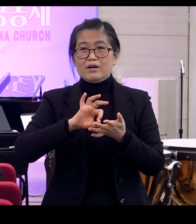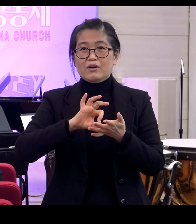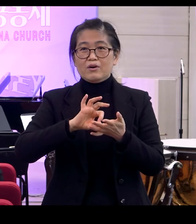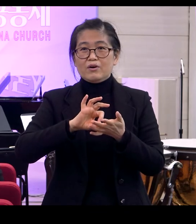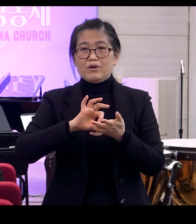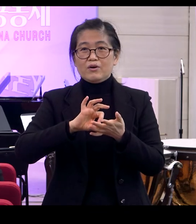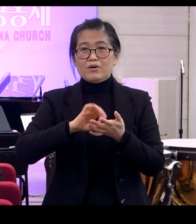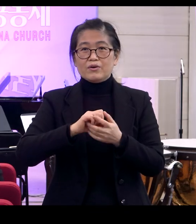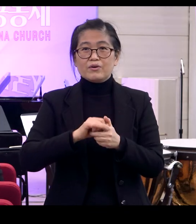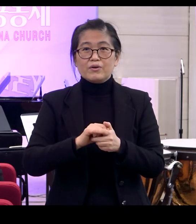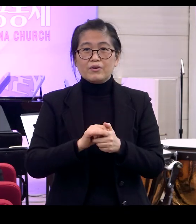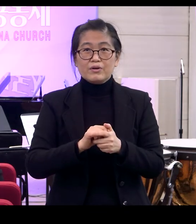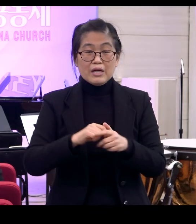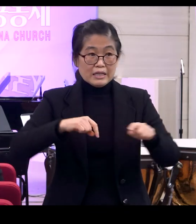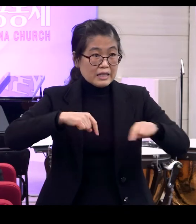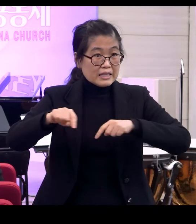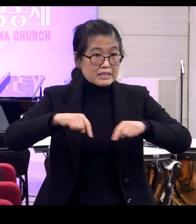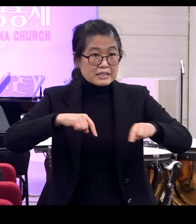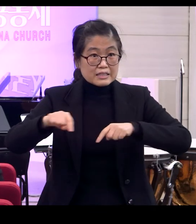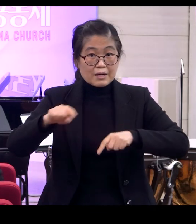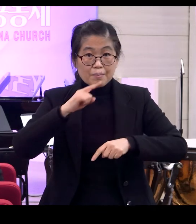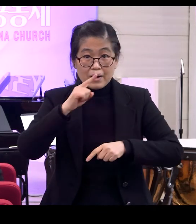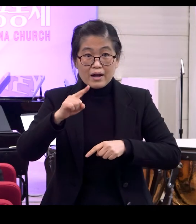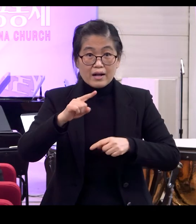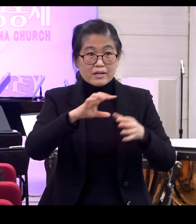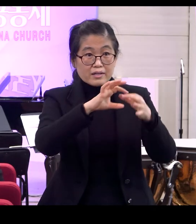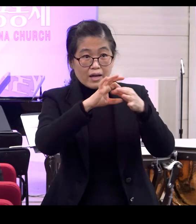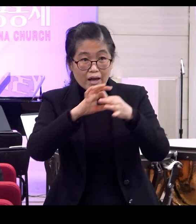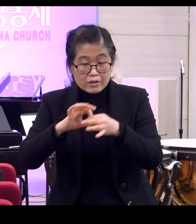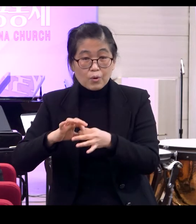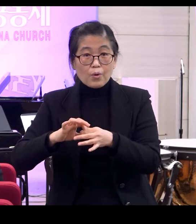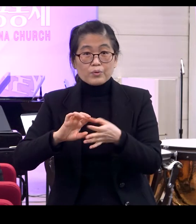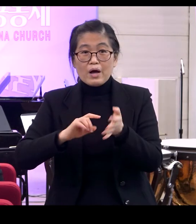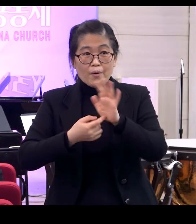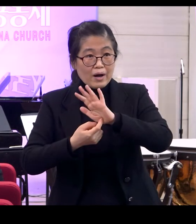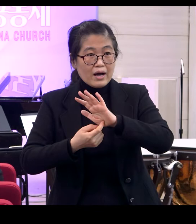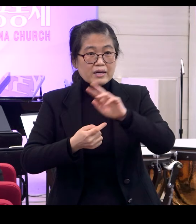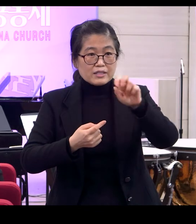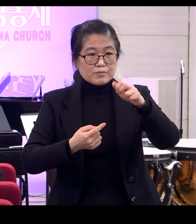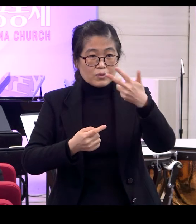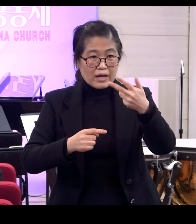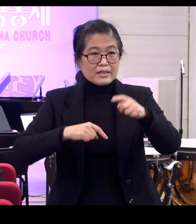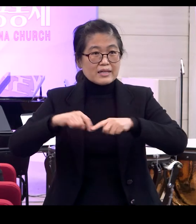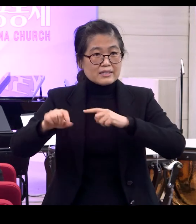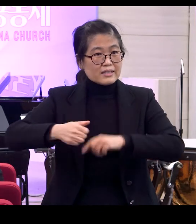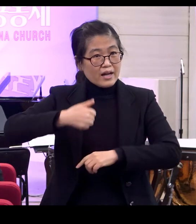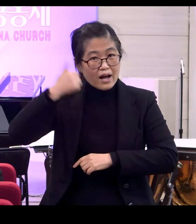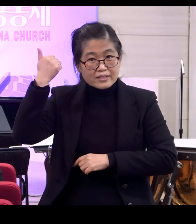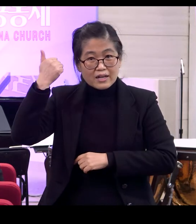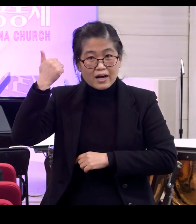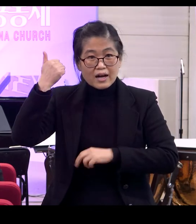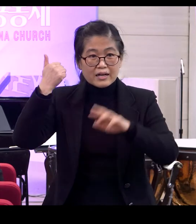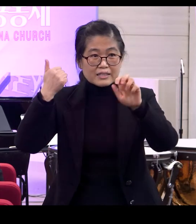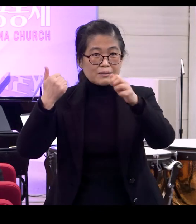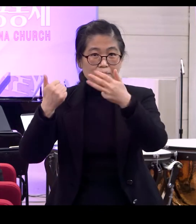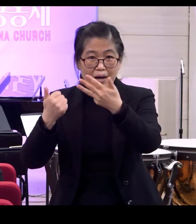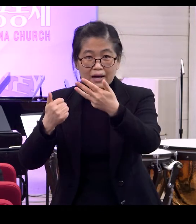그 다음에 다스리다는 말이 계속 나오잖아요 26절에도 다스리게 하자 이렇게 나오고요 28절에도